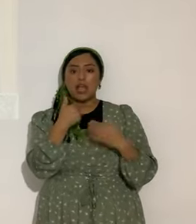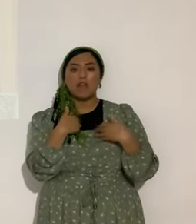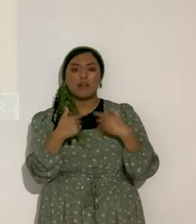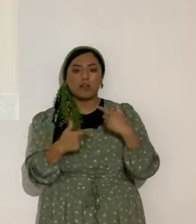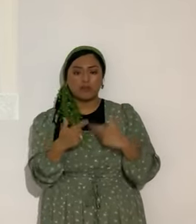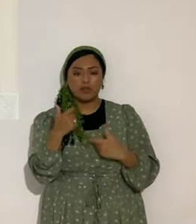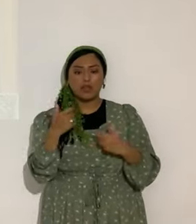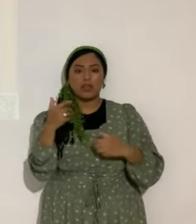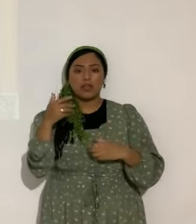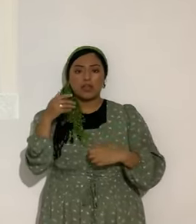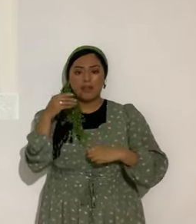de poder.